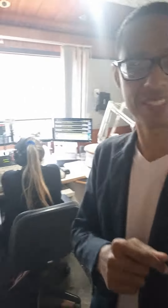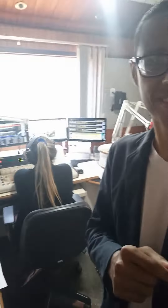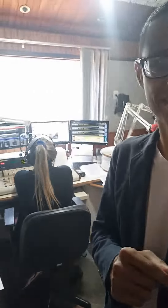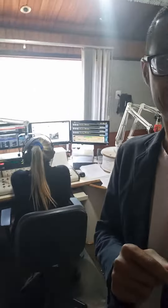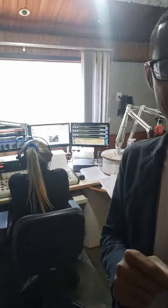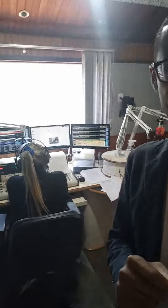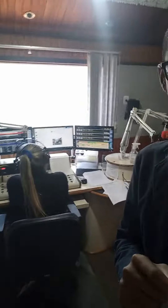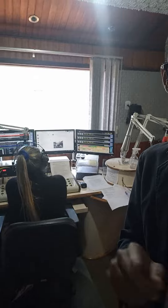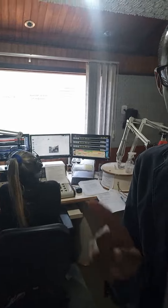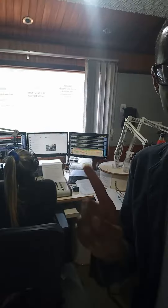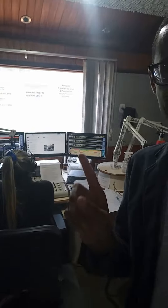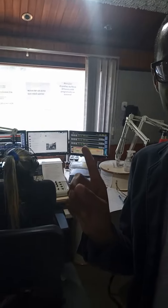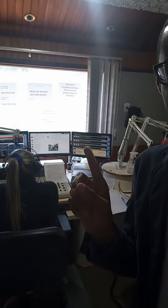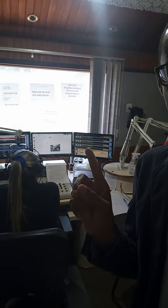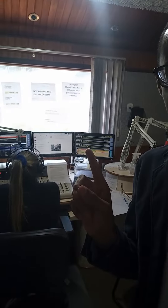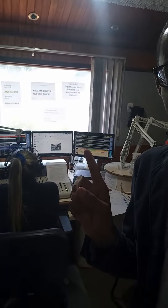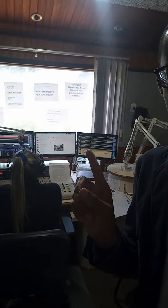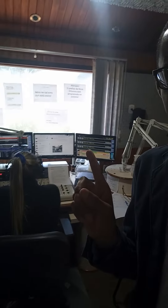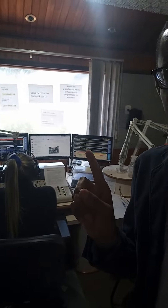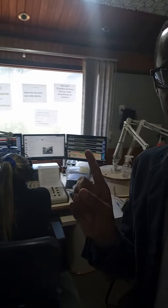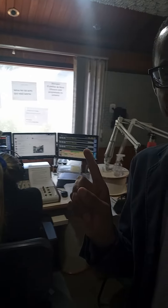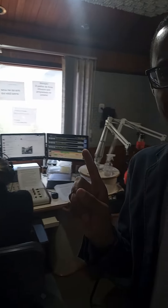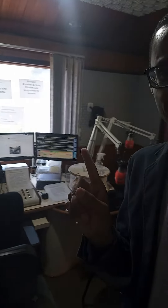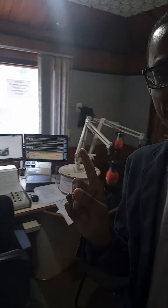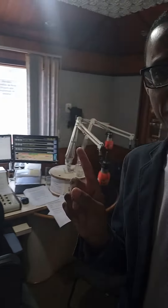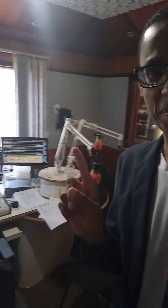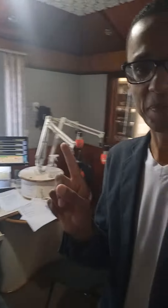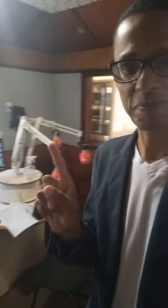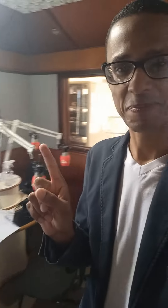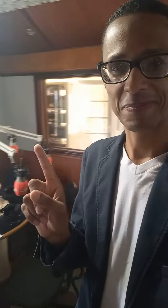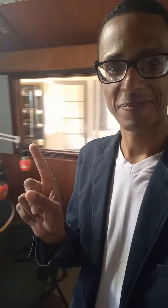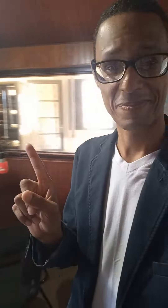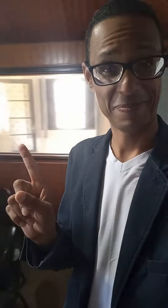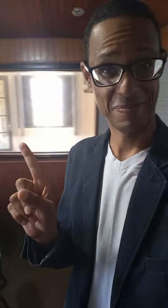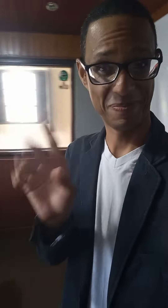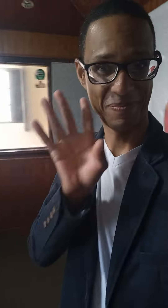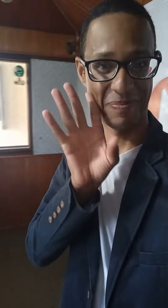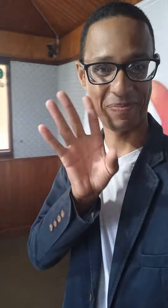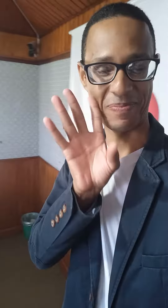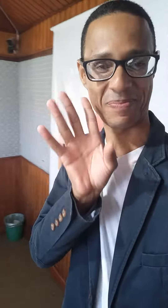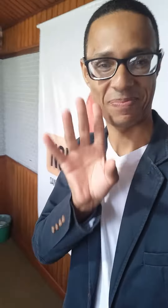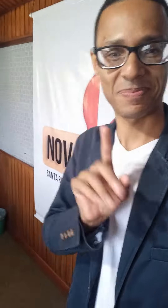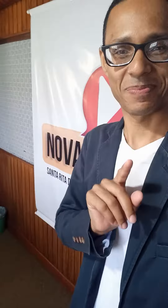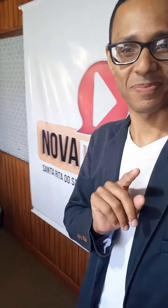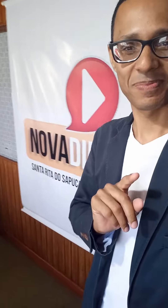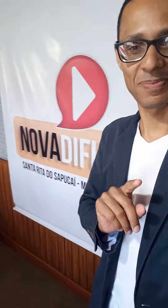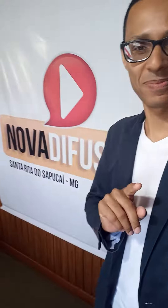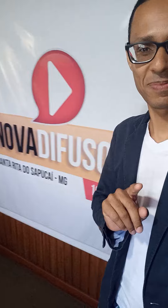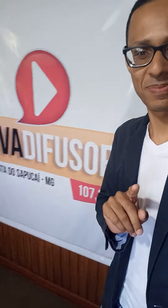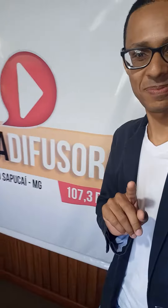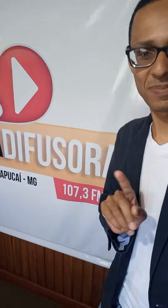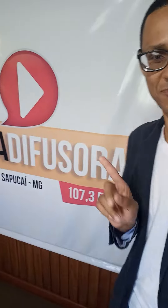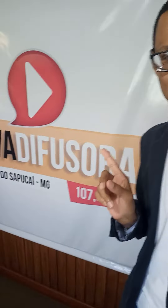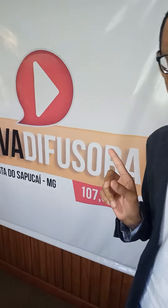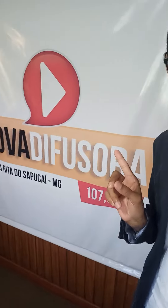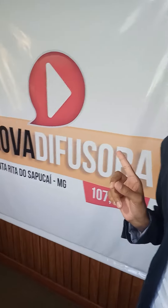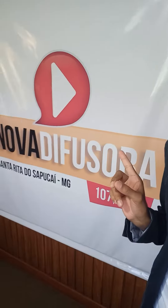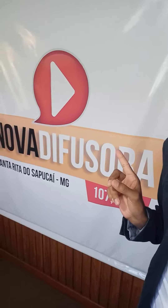Atendendo a pedidos, porque aqui é assim, né? Você pede, você participa e a gente sempre te atende, a gente toca aquela música que você tá afim de curtir, que